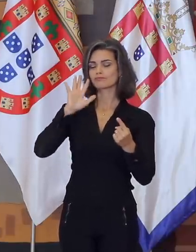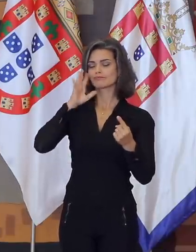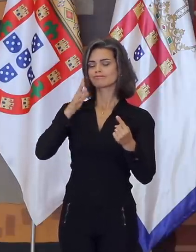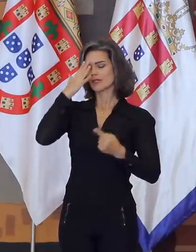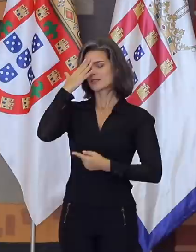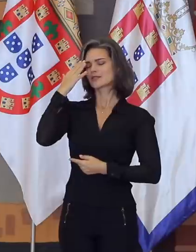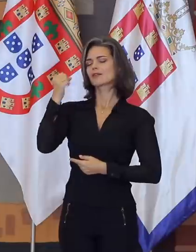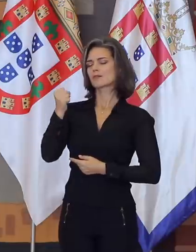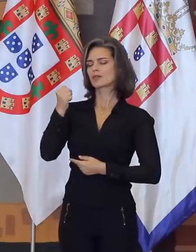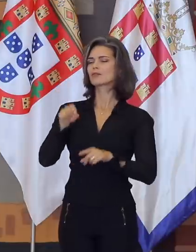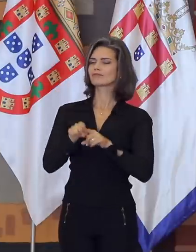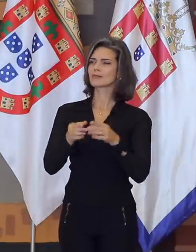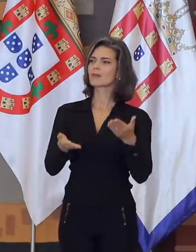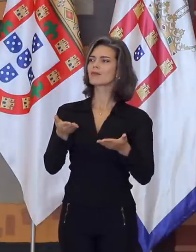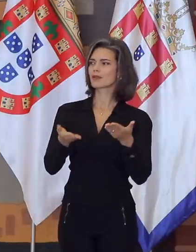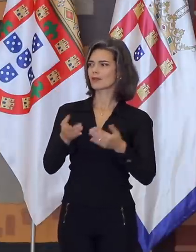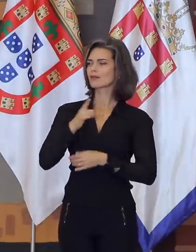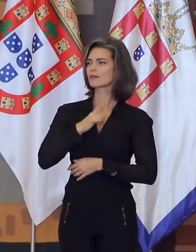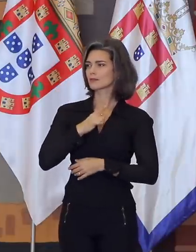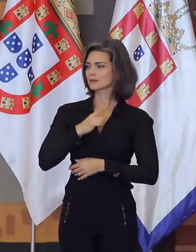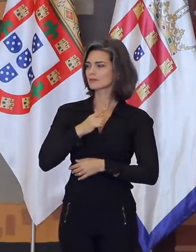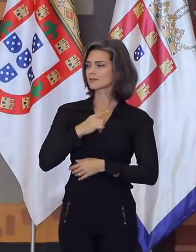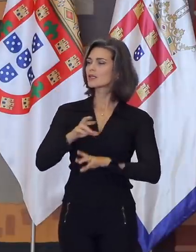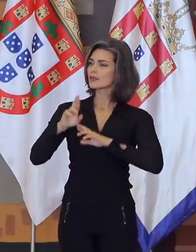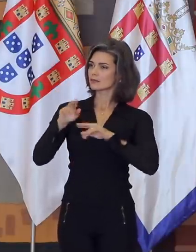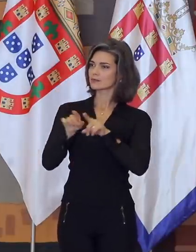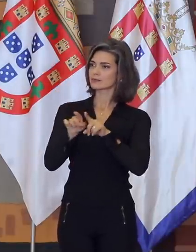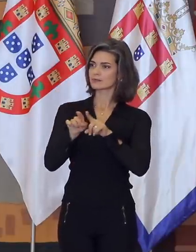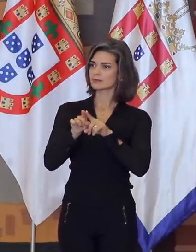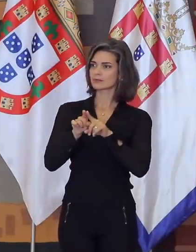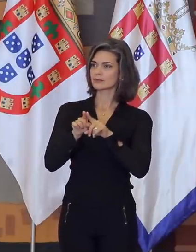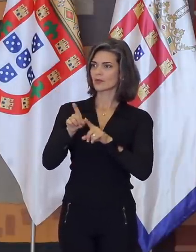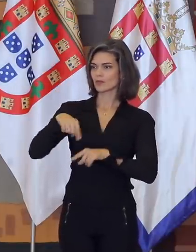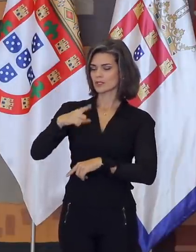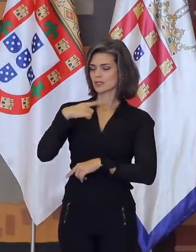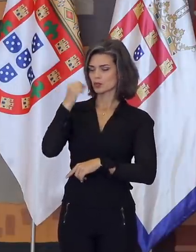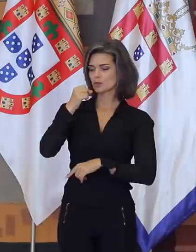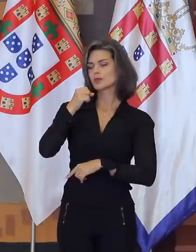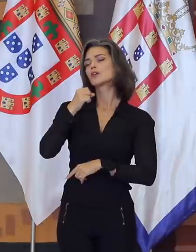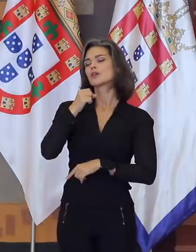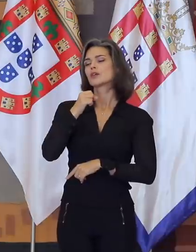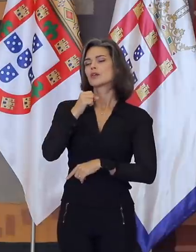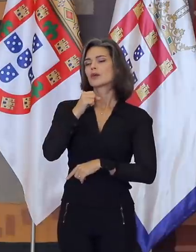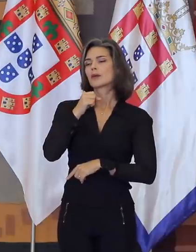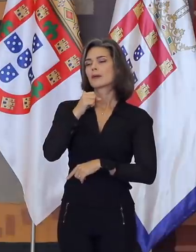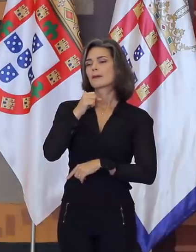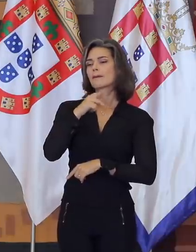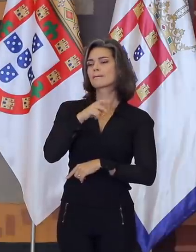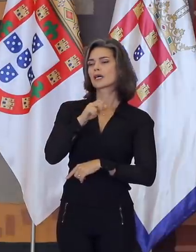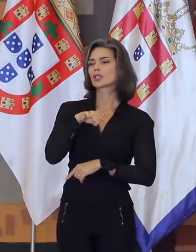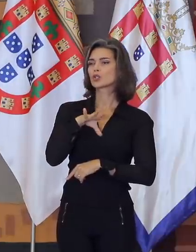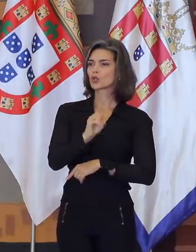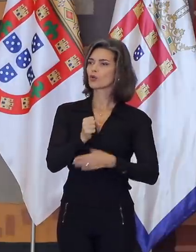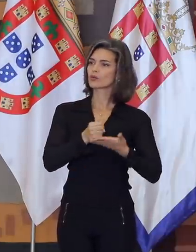sabedoria e equilíbrio. Sobretudo, espero que, como patronos que escolheram, o embaixador José Jobim, se mantenham